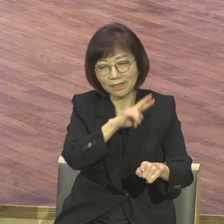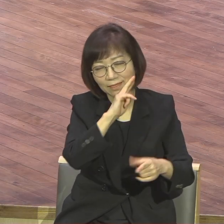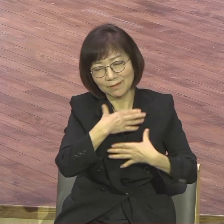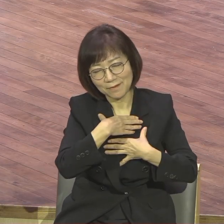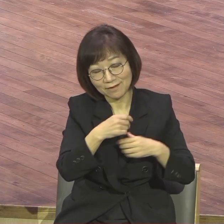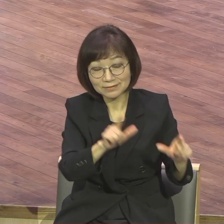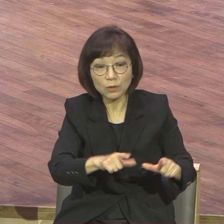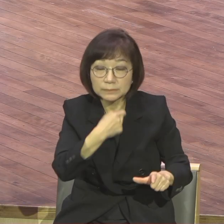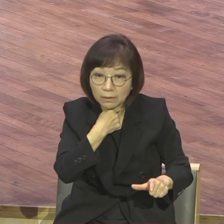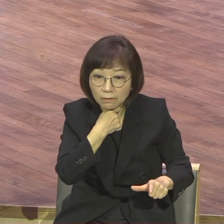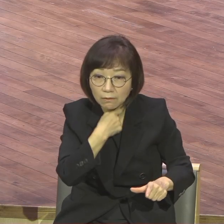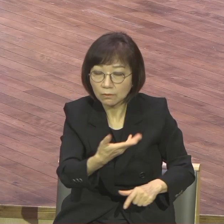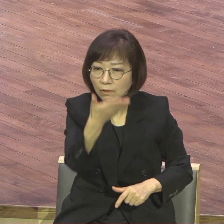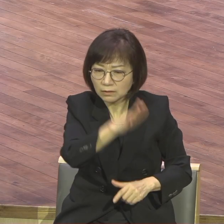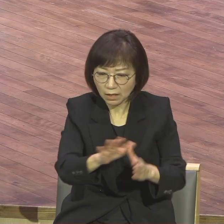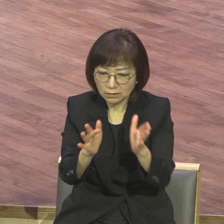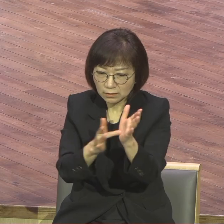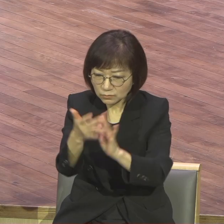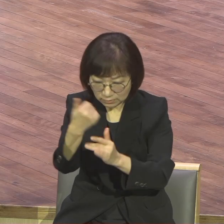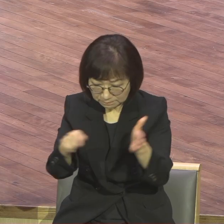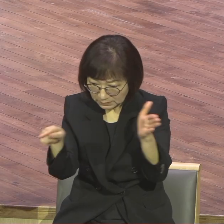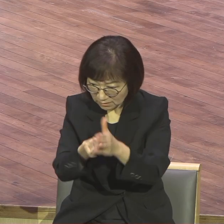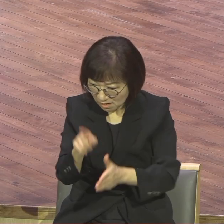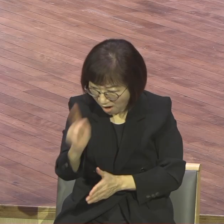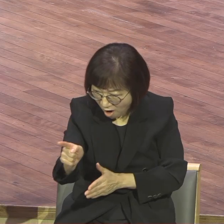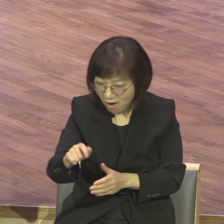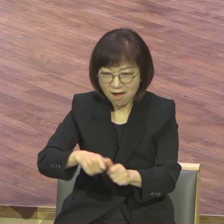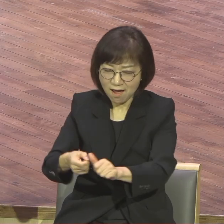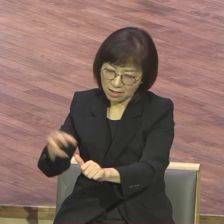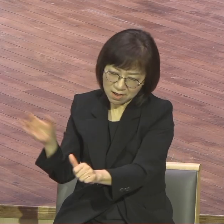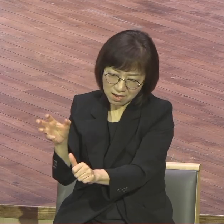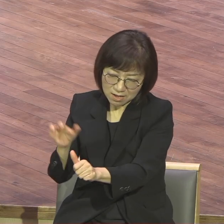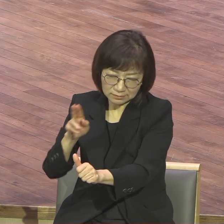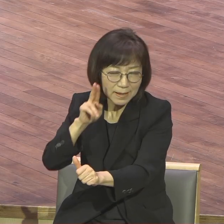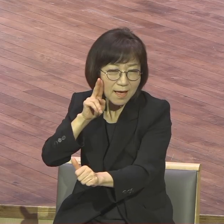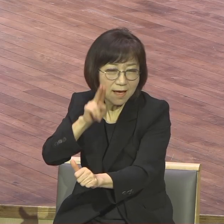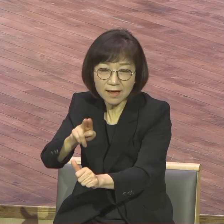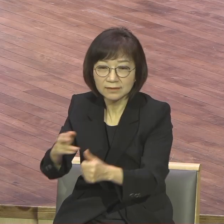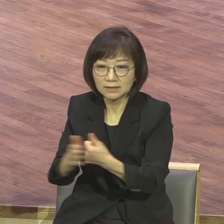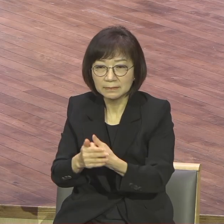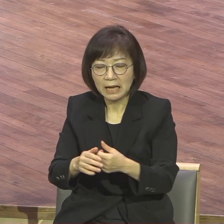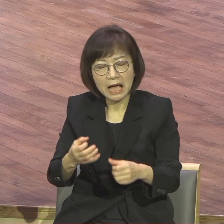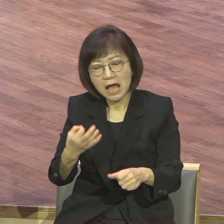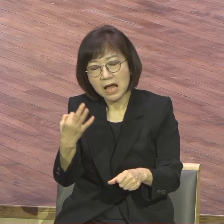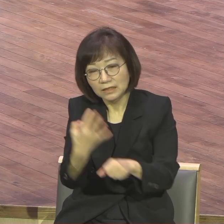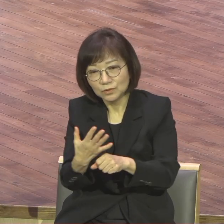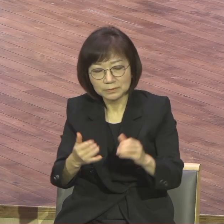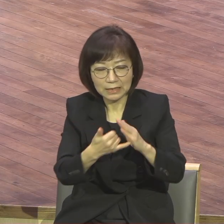하나만으로 너무 핍박이 많기 때문에 어쩔 수 없이 흩어져 있는 사람들